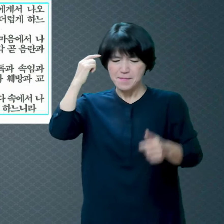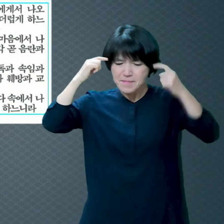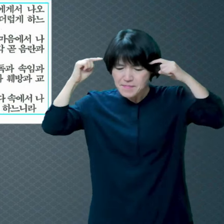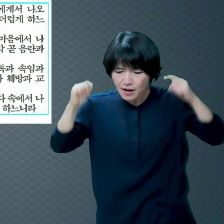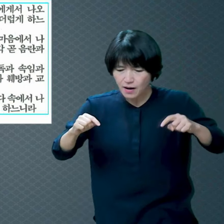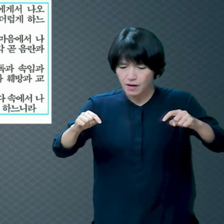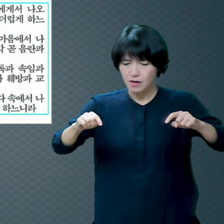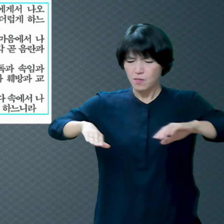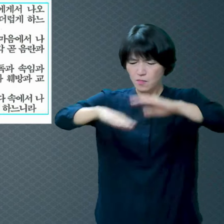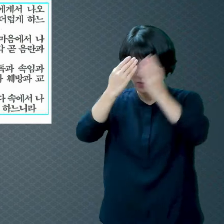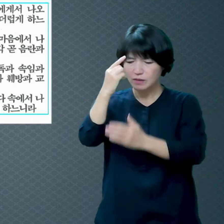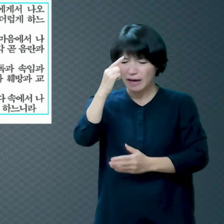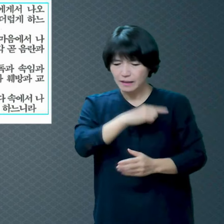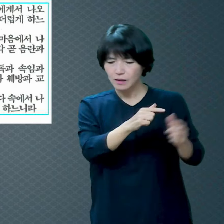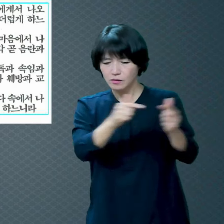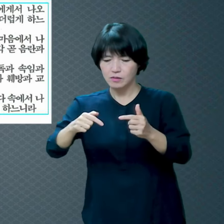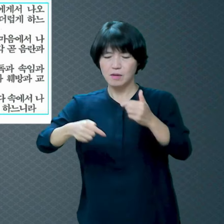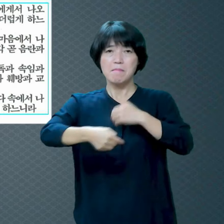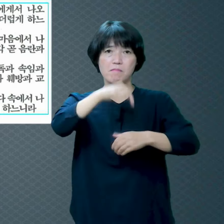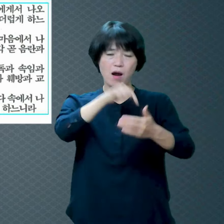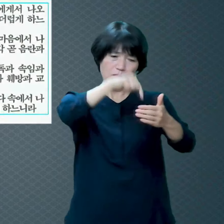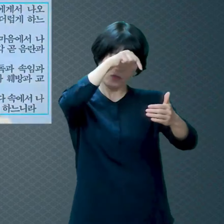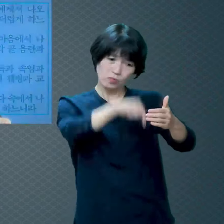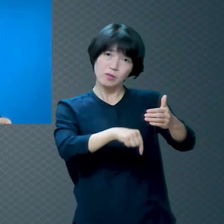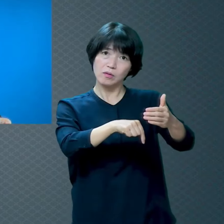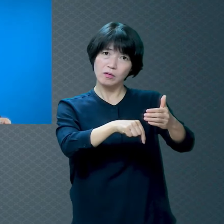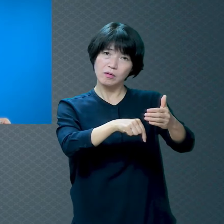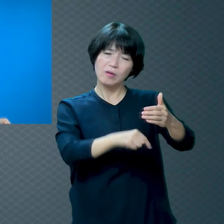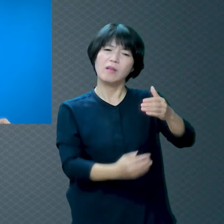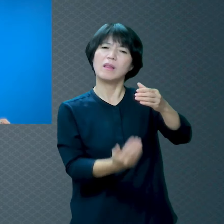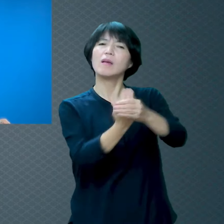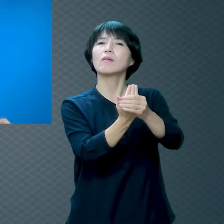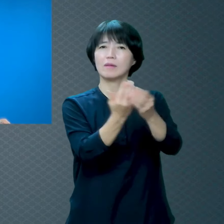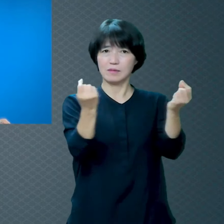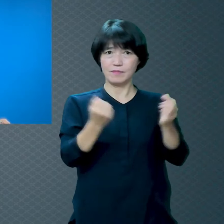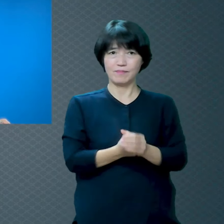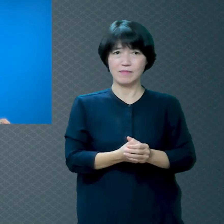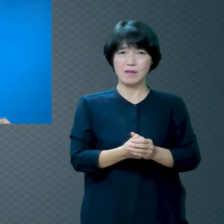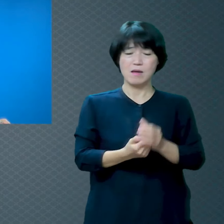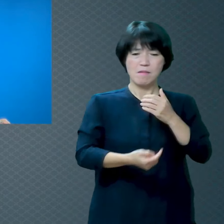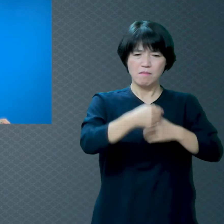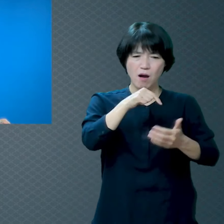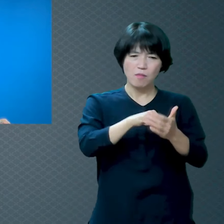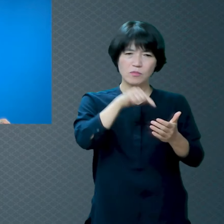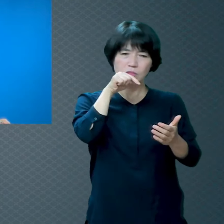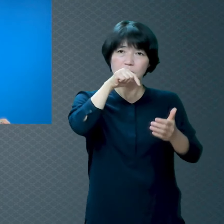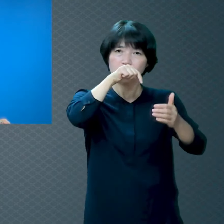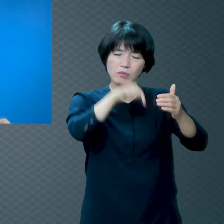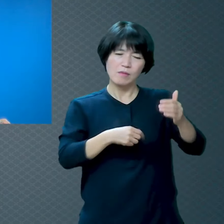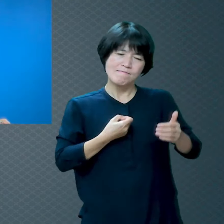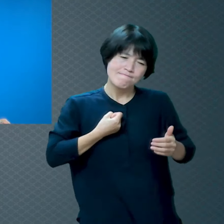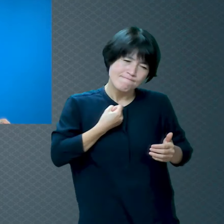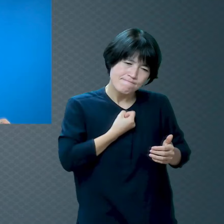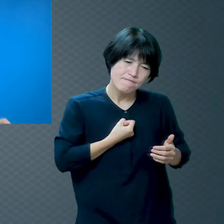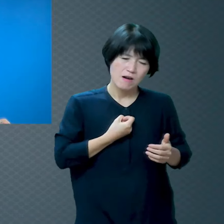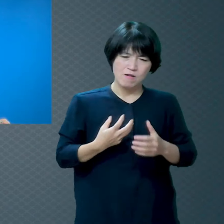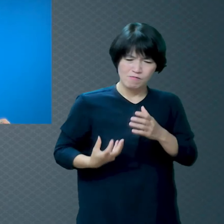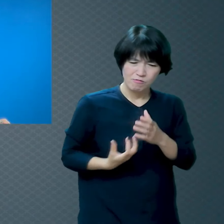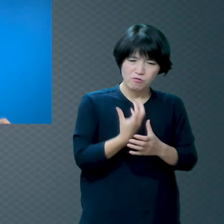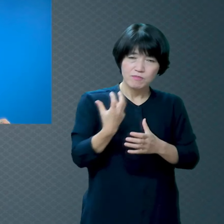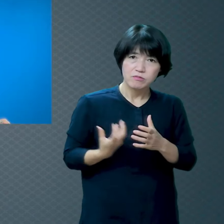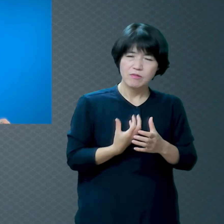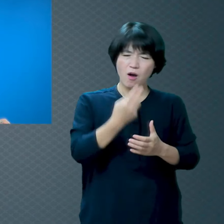더러운 생각들이 올라온다 그 얘기예요 어떤 때 울부 놀라오죠 나는 열심히